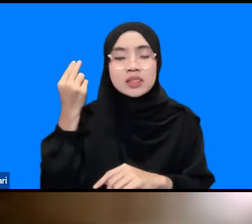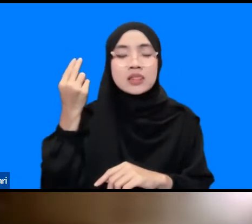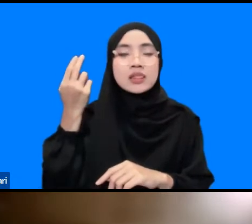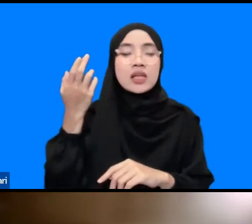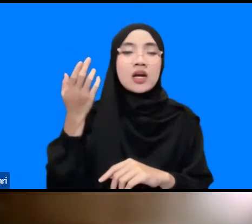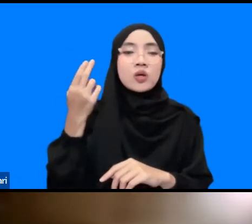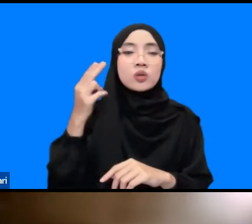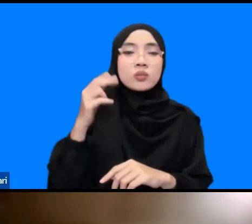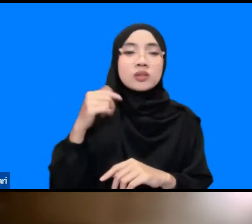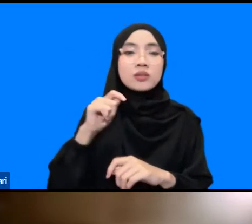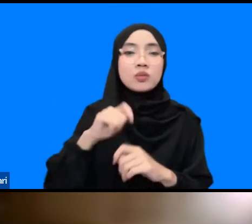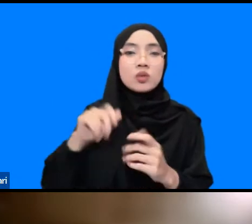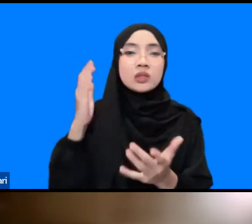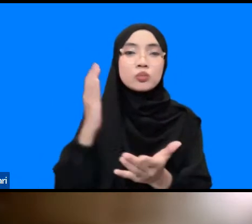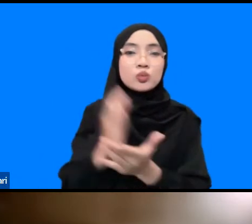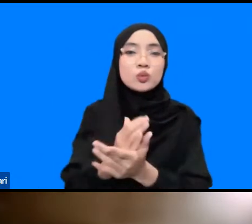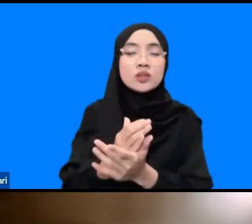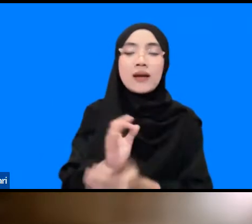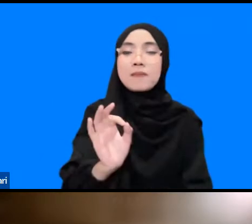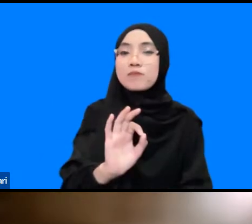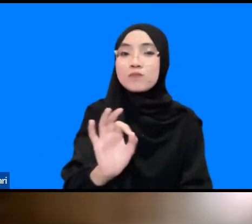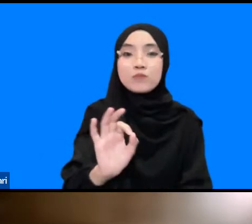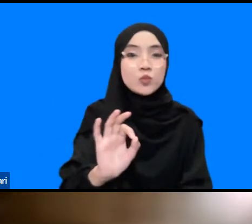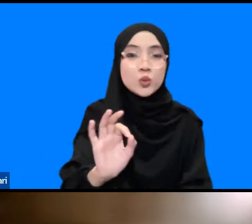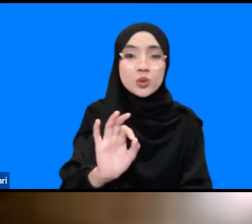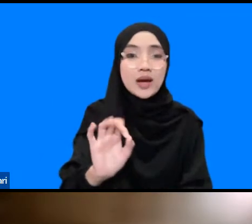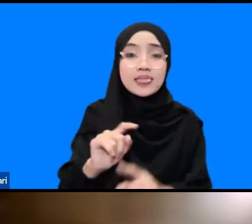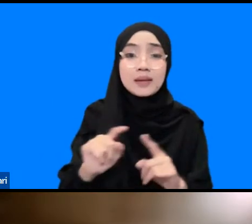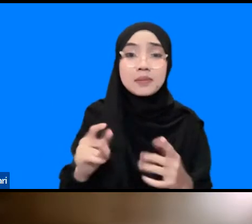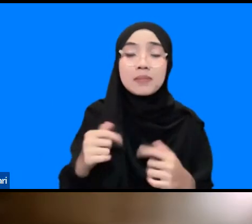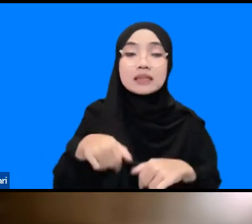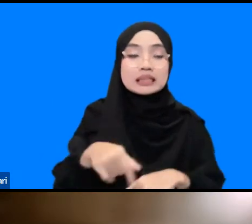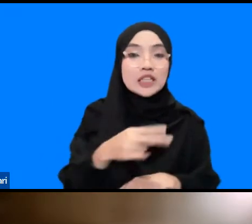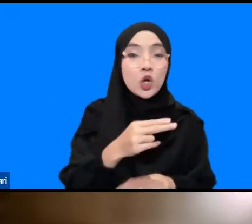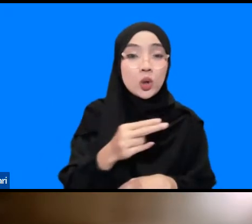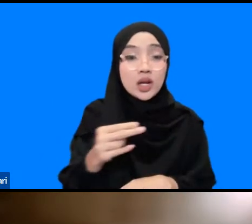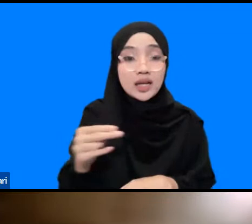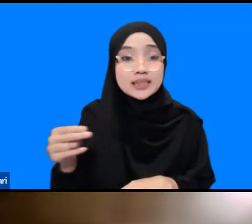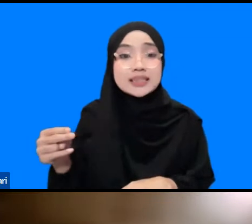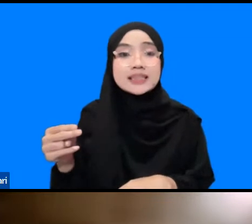pengambil keputusan tapi Indonesia lebih